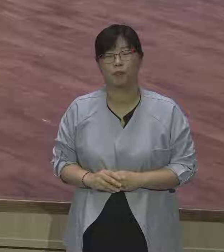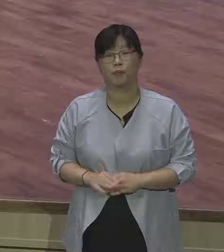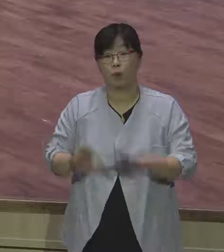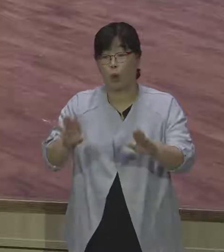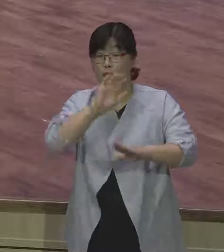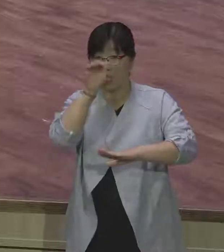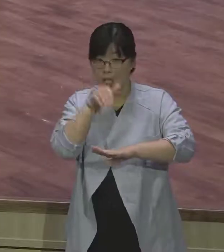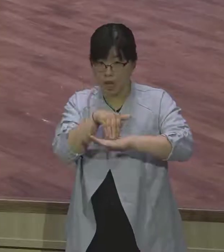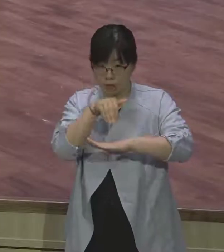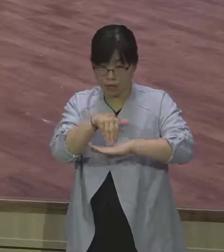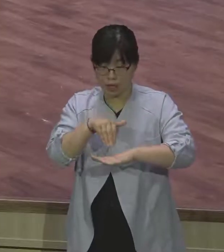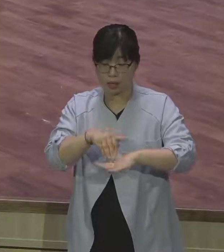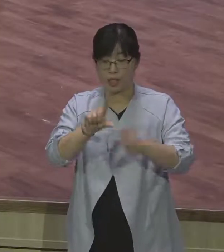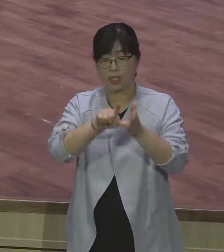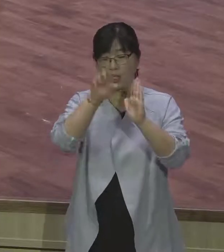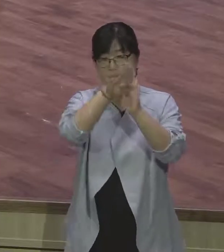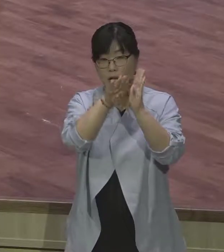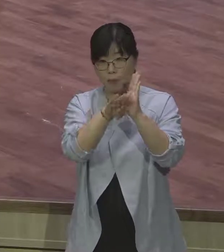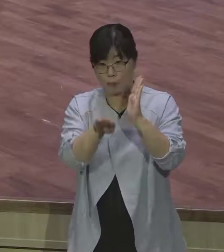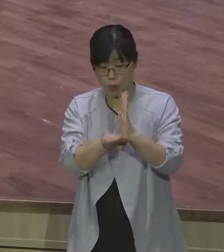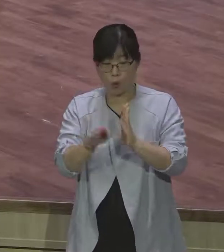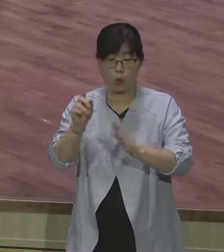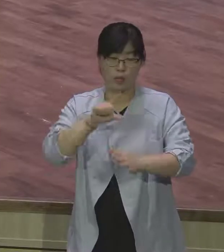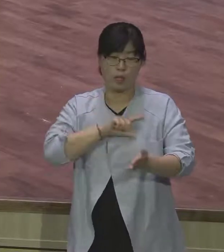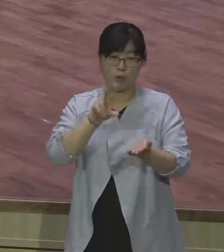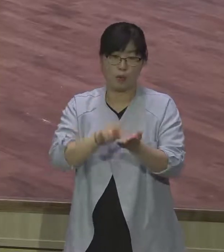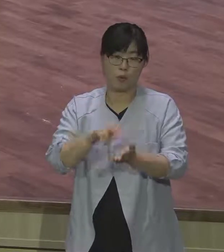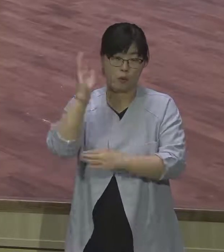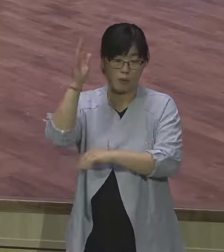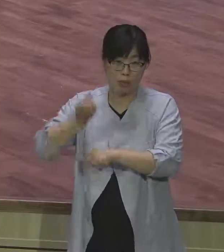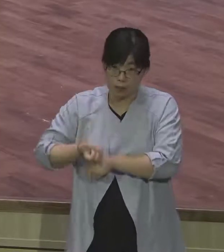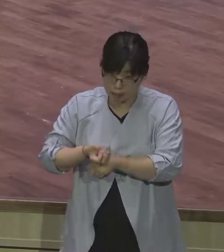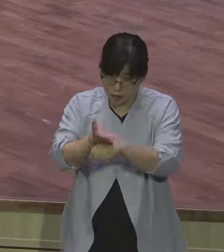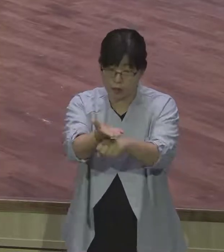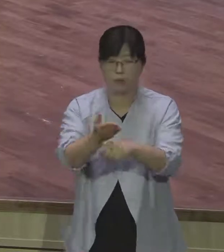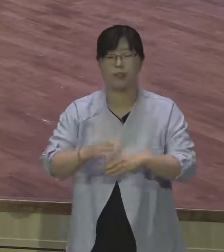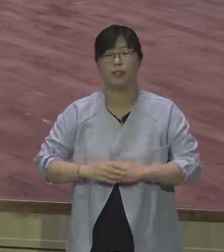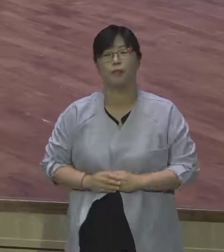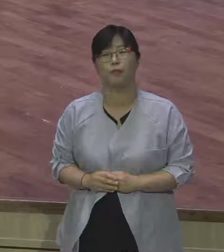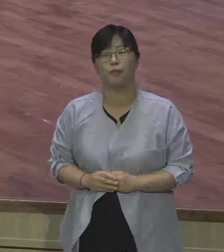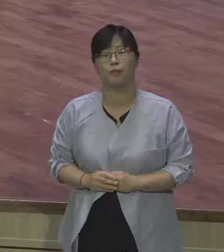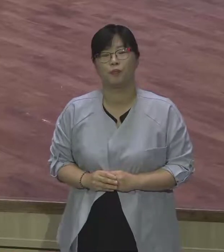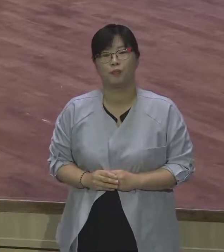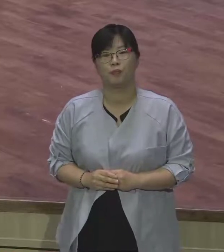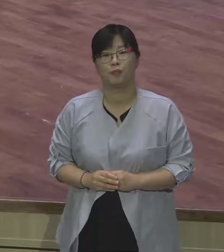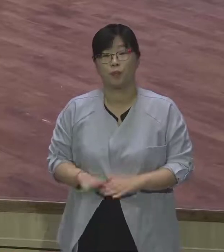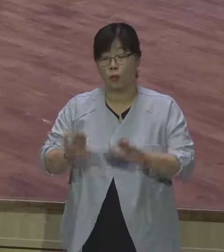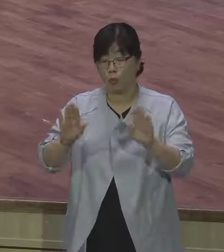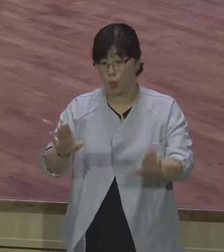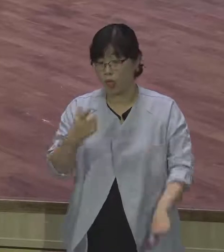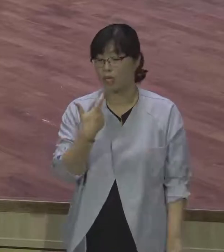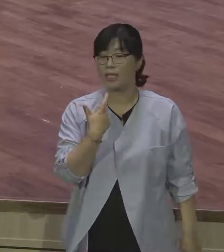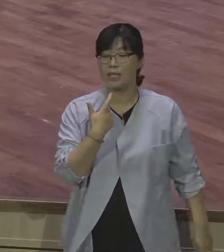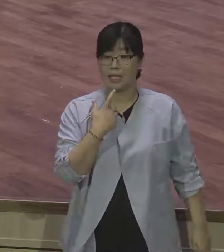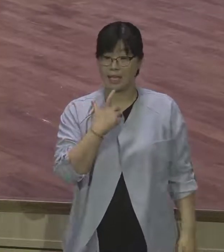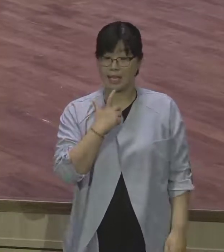시간표란 제모로 말씀을 드립니다. 오늘 본문은 이 야곱의 이 파란만장한